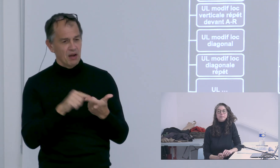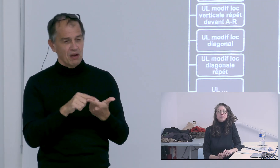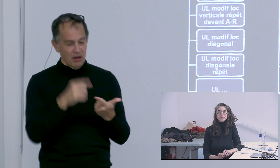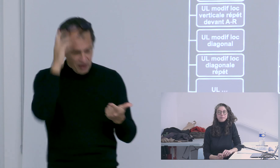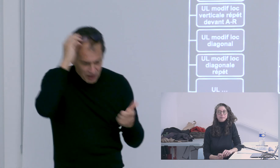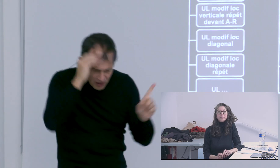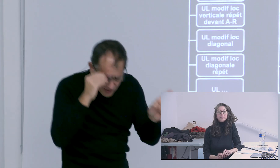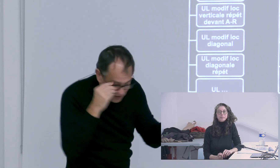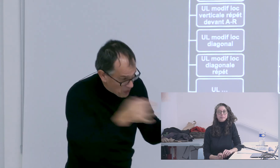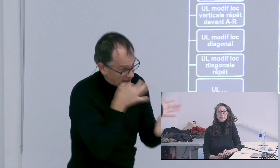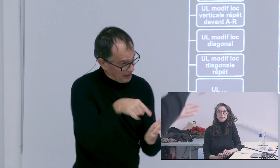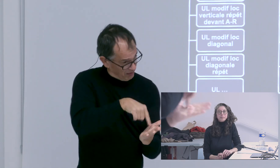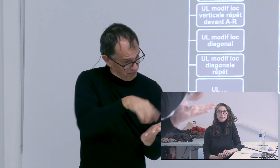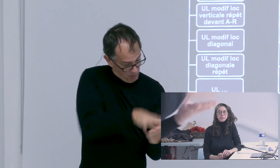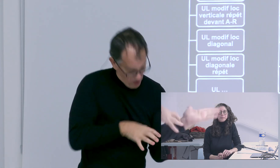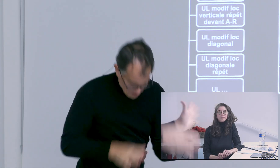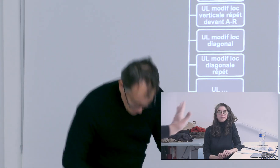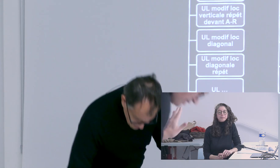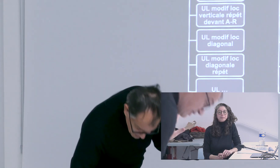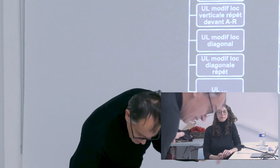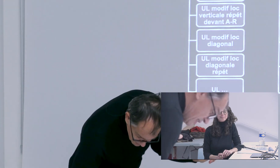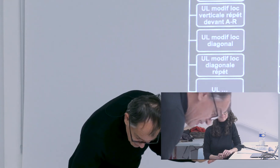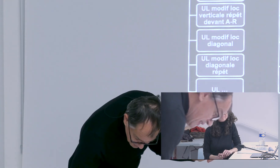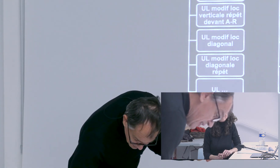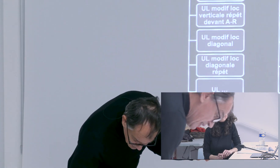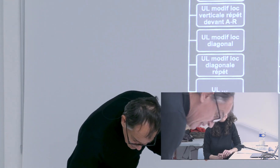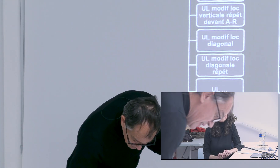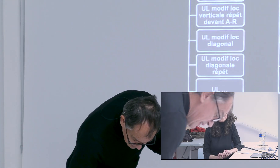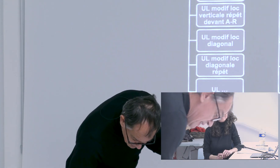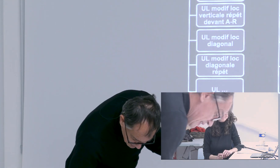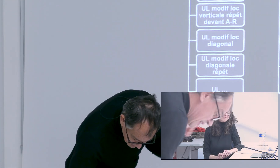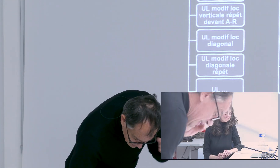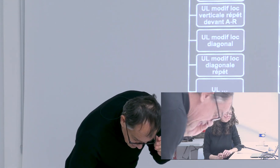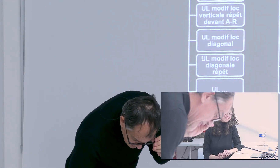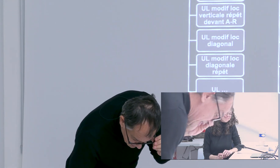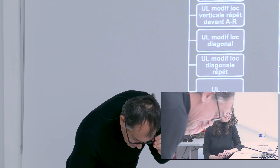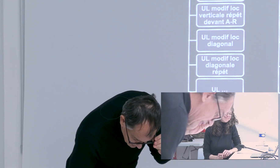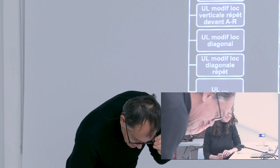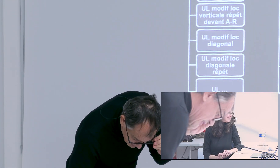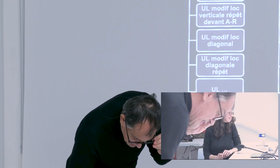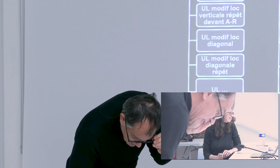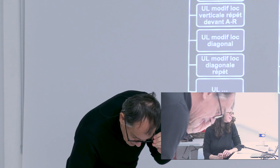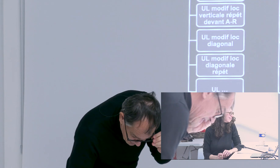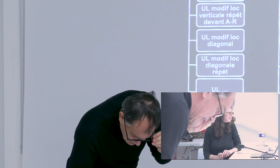faire des annotations correctes malgré ce regard hors champ là je ne fais que citer ce qui est dans le livre dans le mémoire